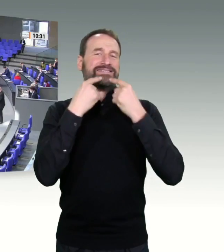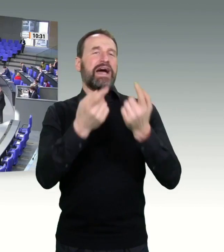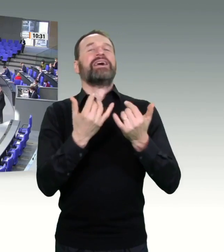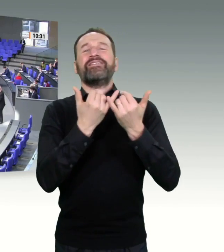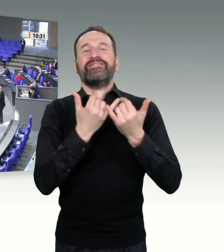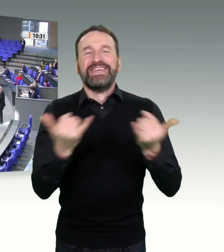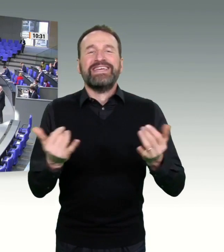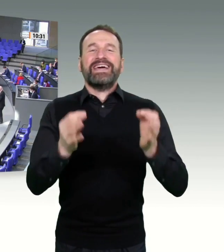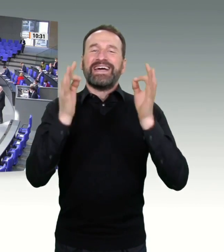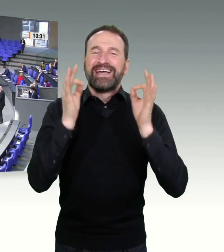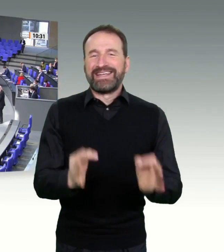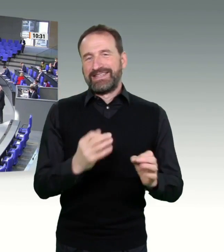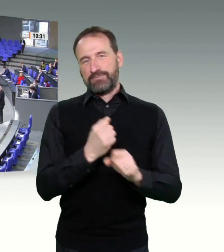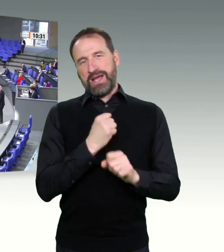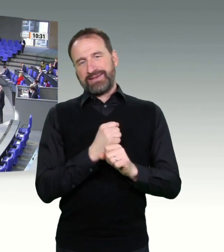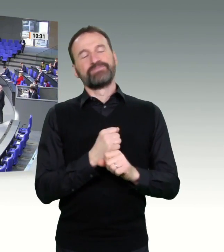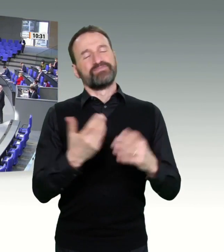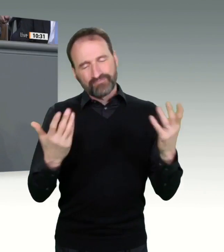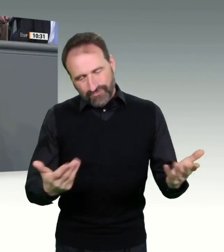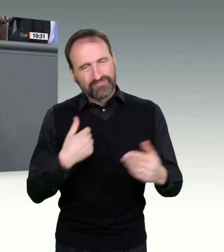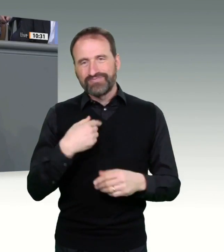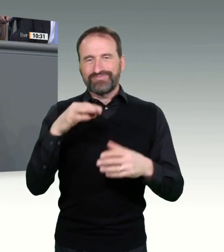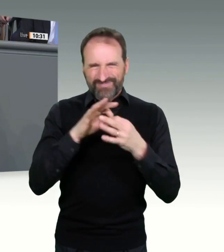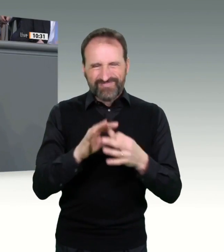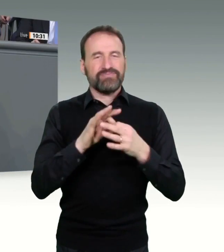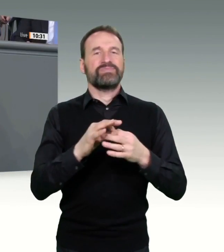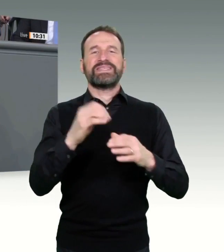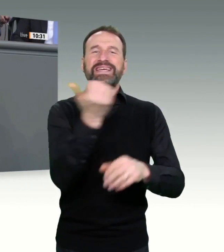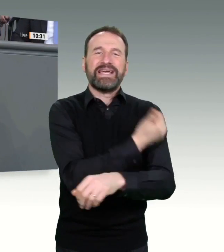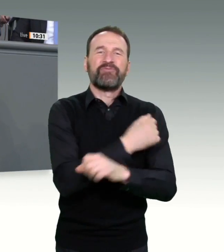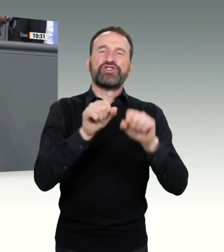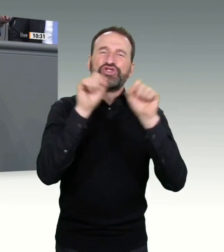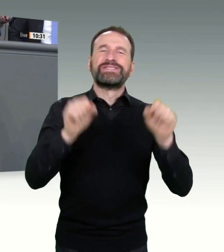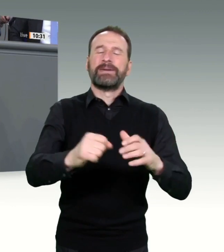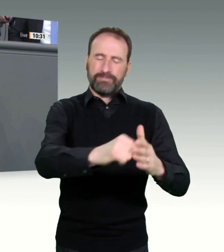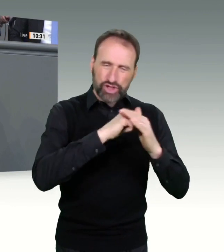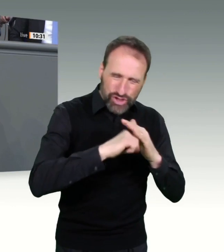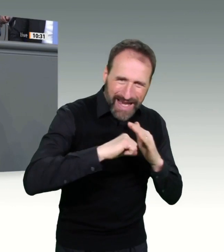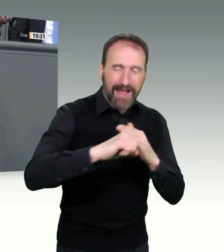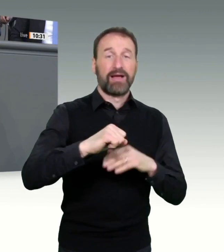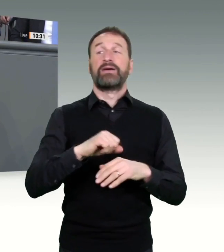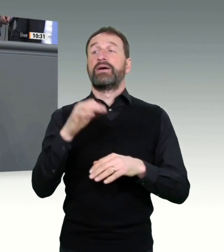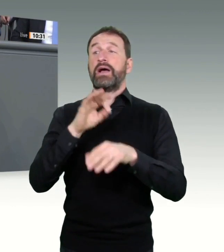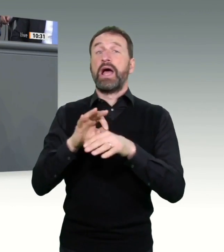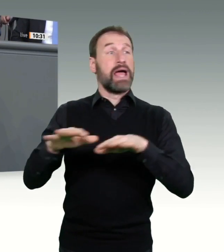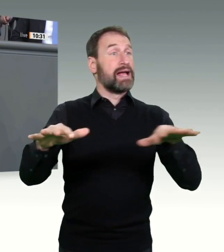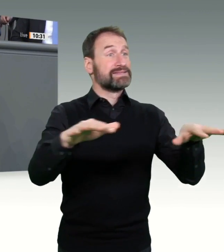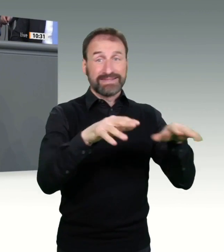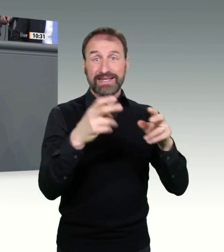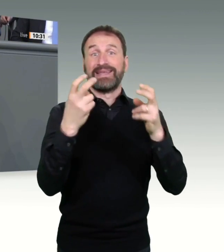Einbeziehung der niedergelassenen Ärztinnen und Ärzte in das Impfgeschehen. Da geht es darum, das Angebot der Betriebe und